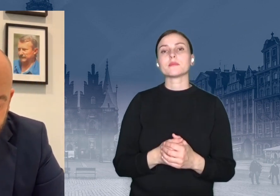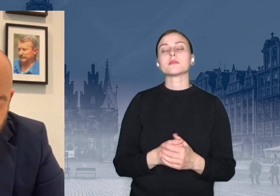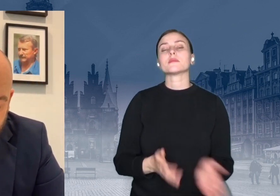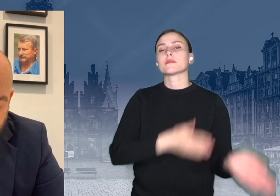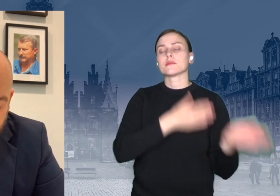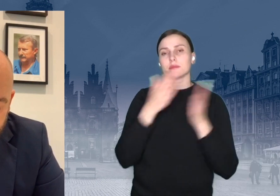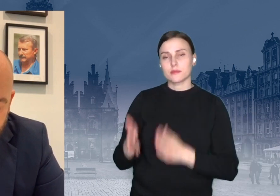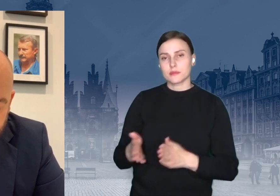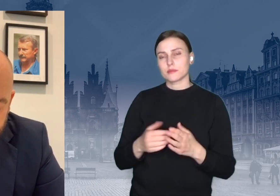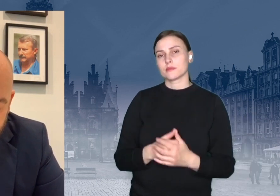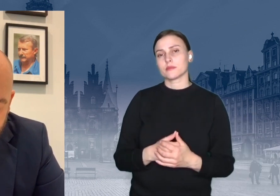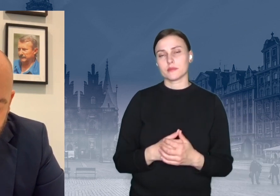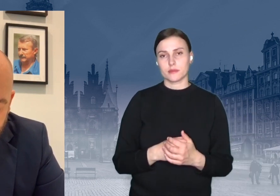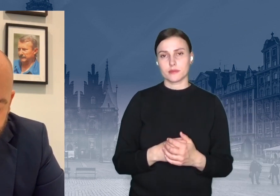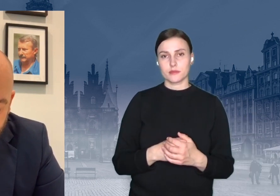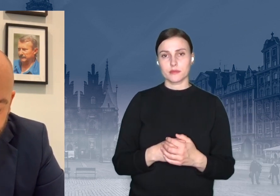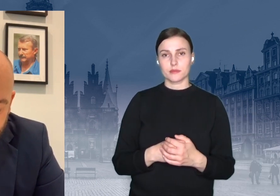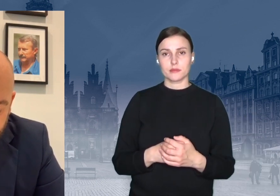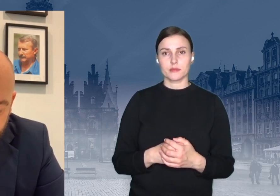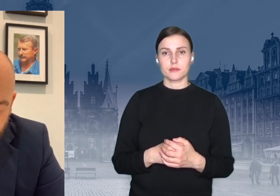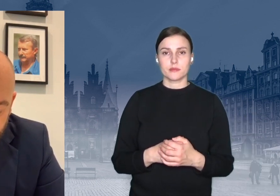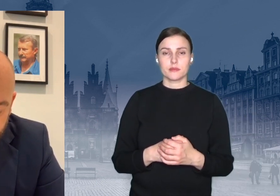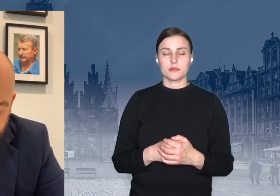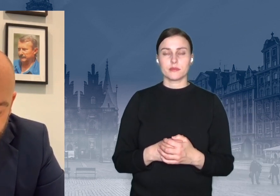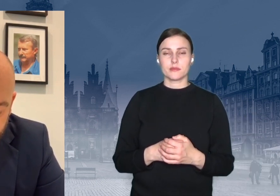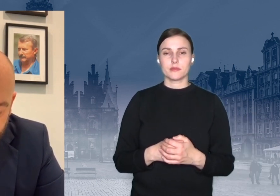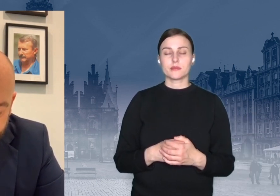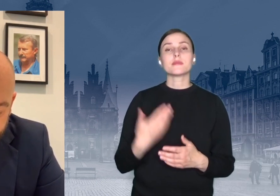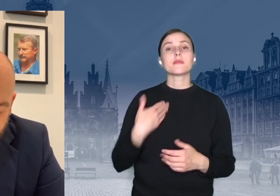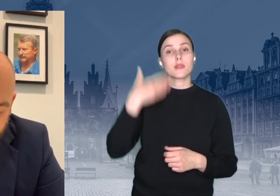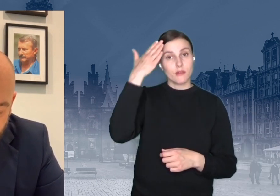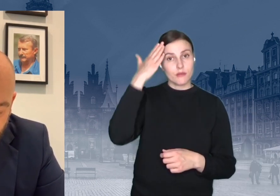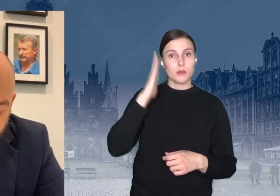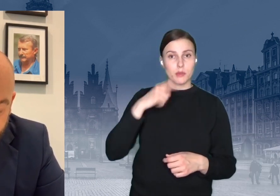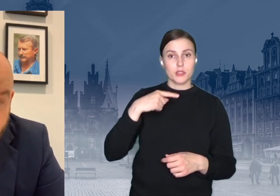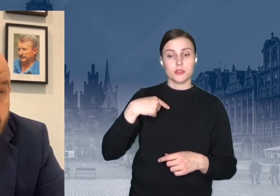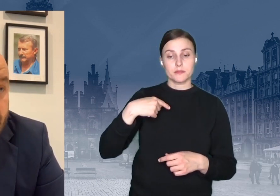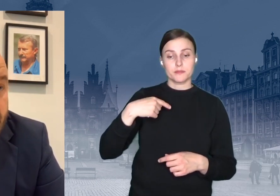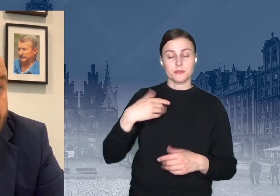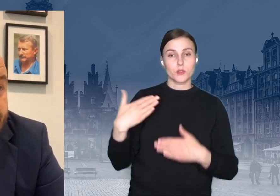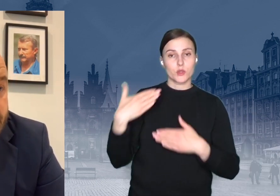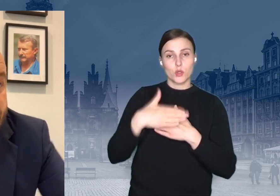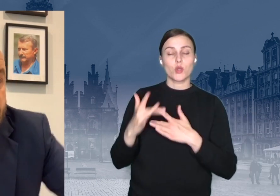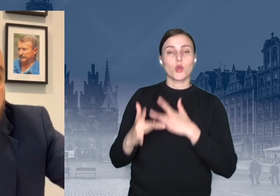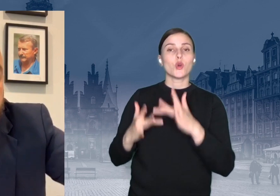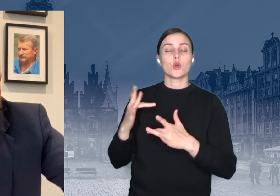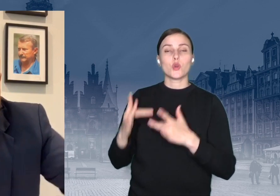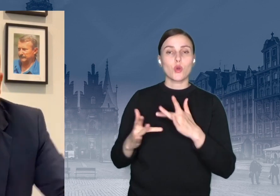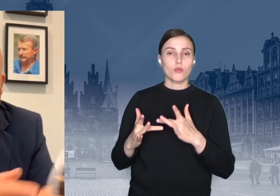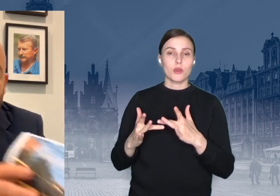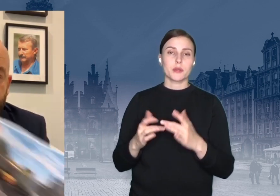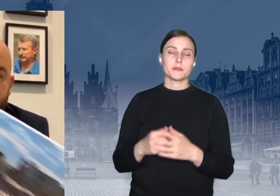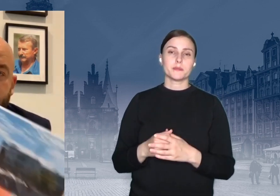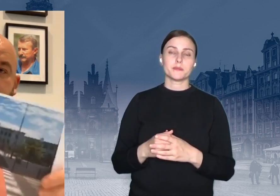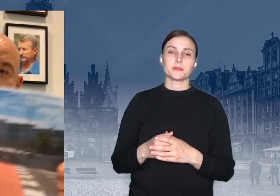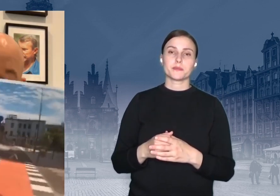tutaj mamy? Aha, no wiecie, że tam się kończy ta ścieżka rowerowa w stronę dworca